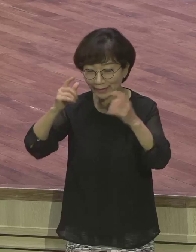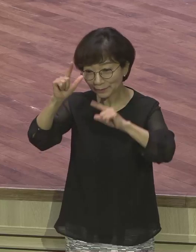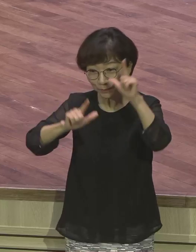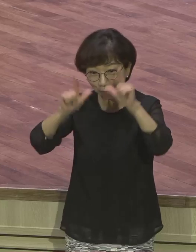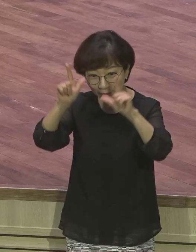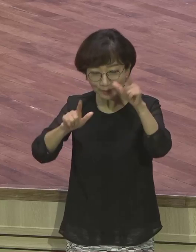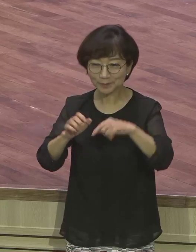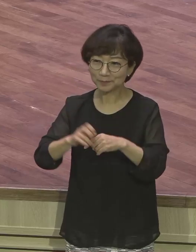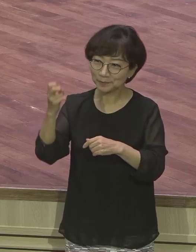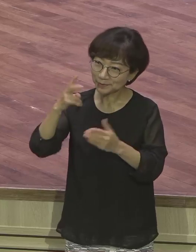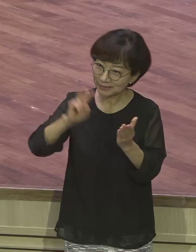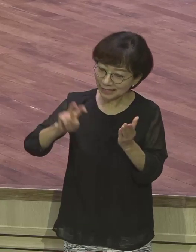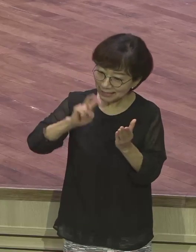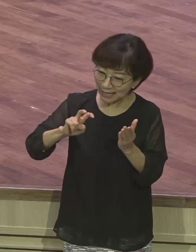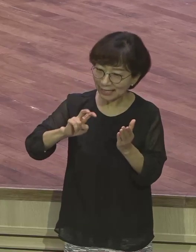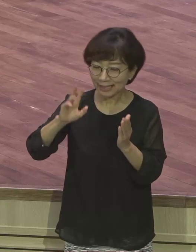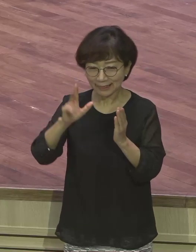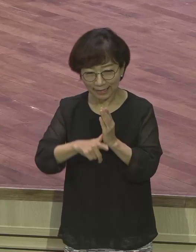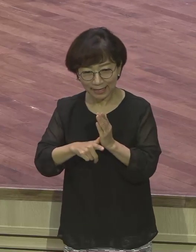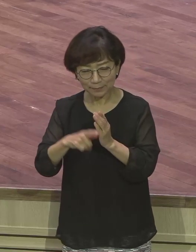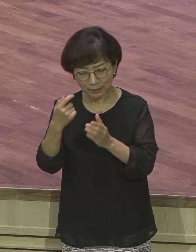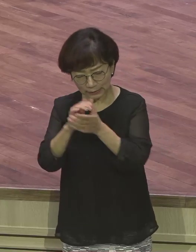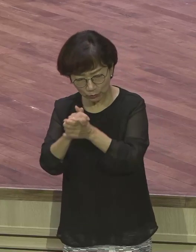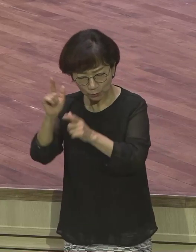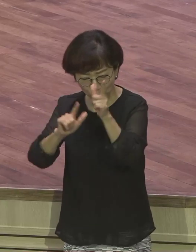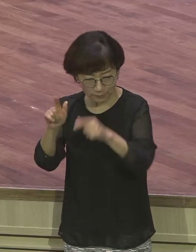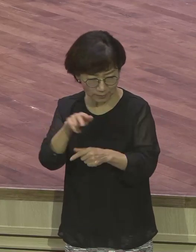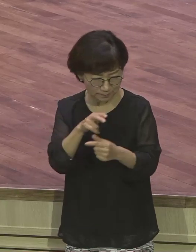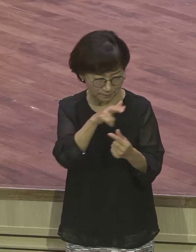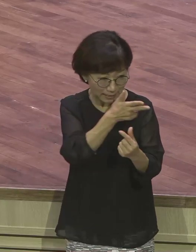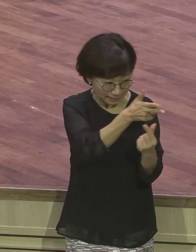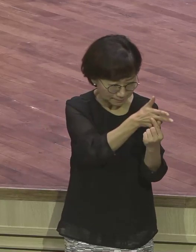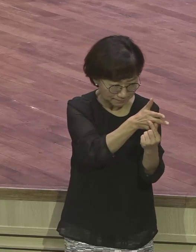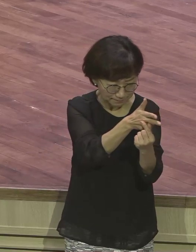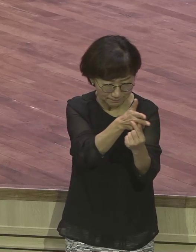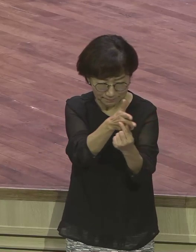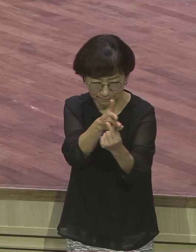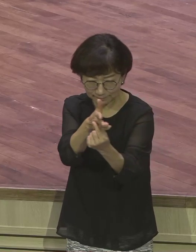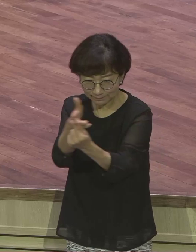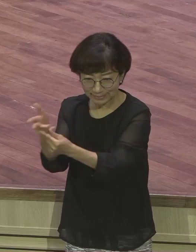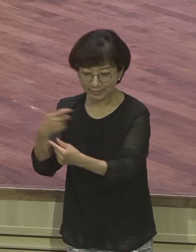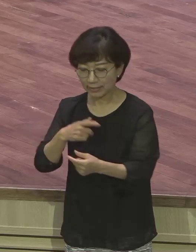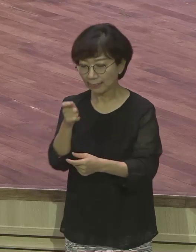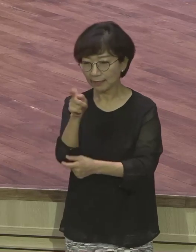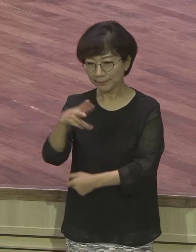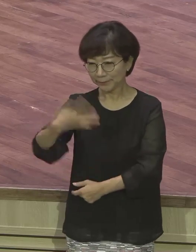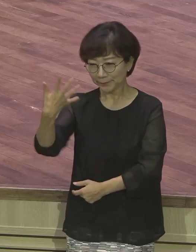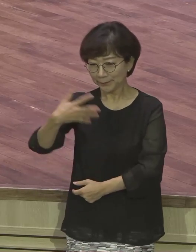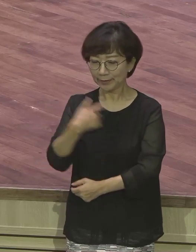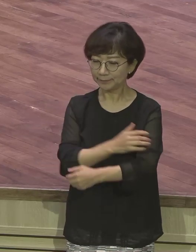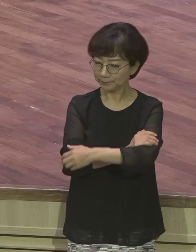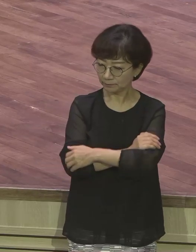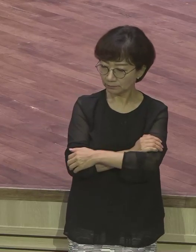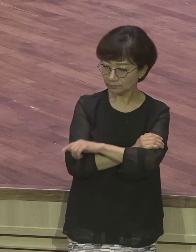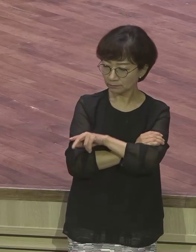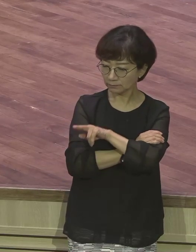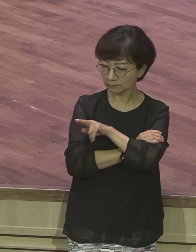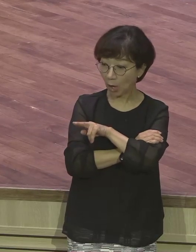전에 찬송팀들이 기도하는 모습들 제가 앉아서 다 보거든요. 너무 표정들이 어쩌면